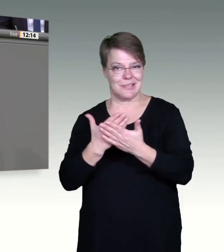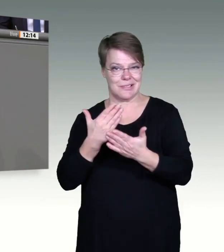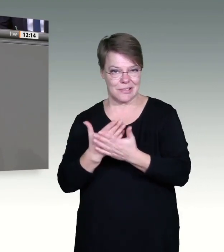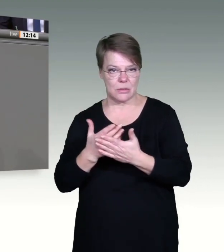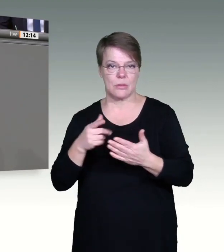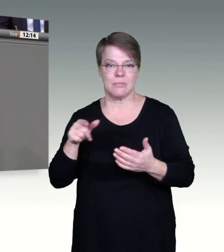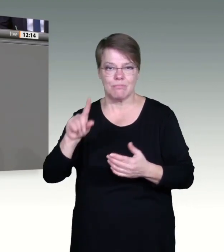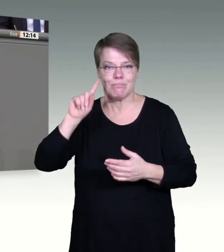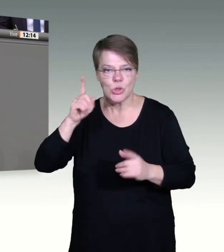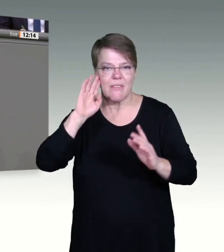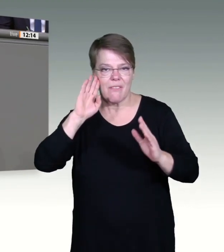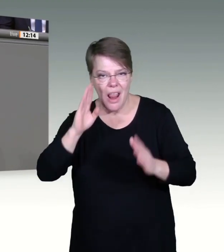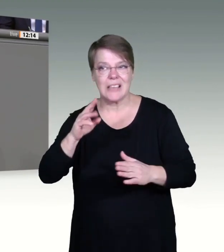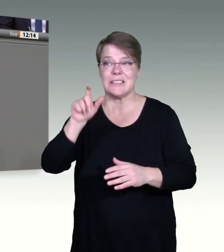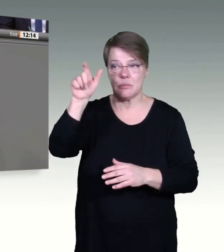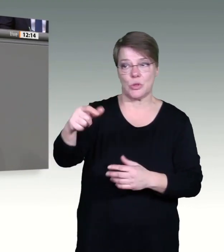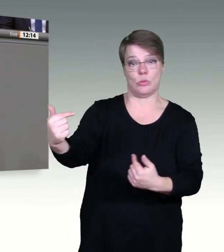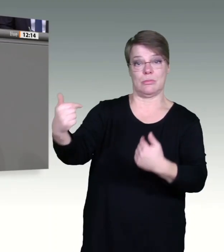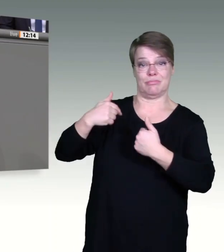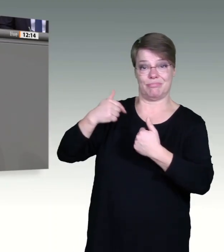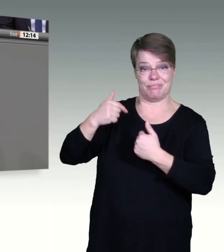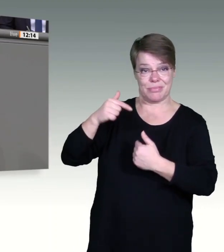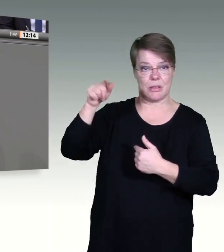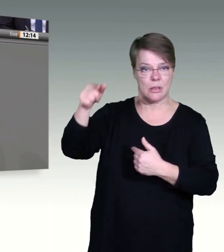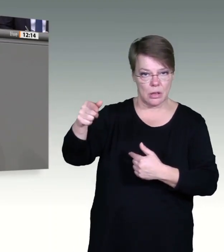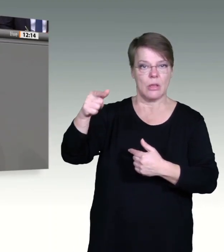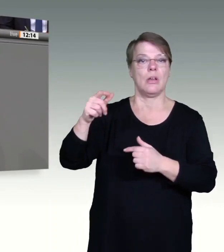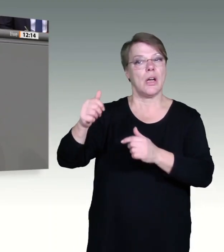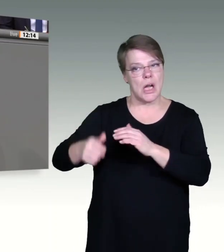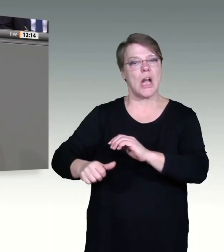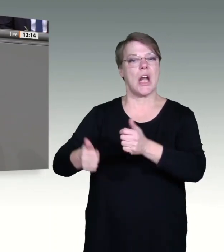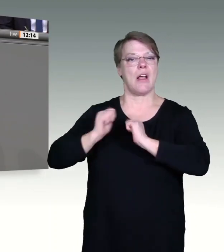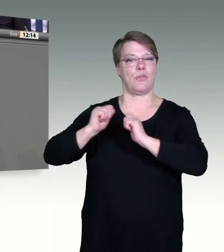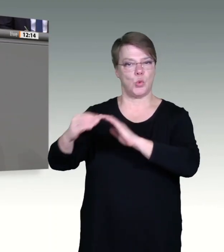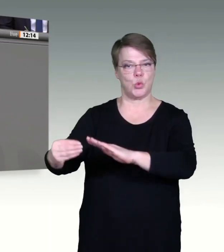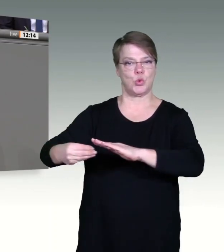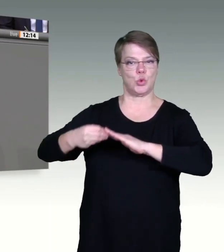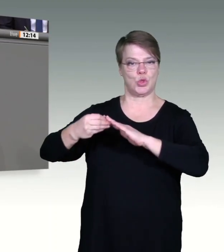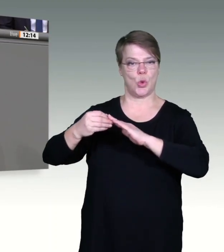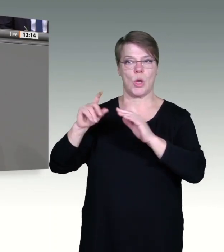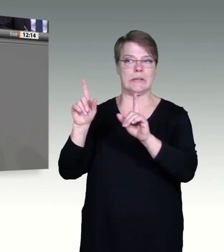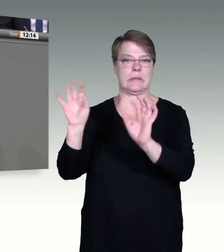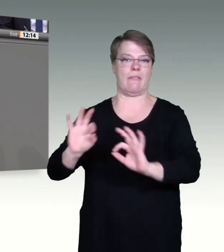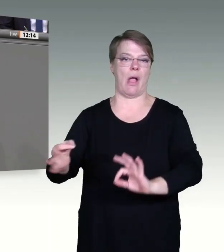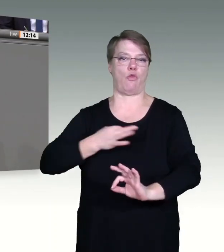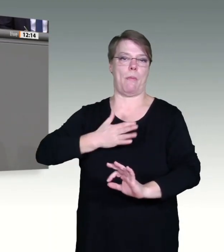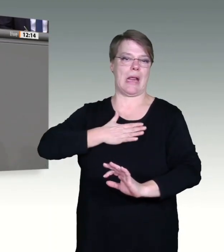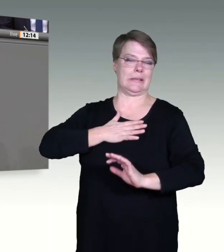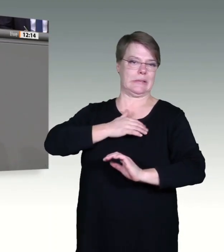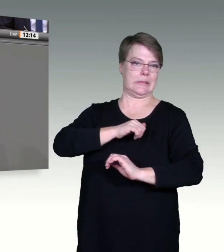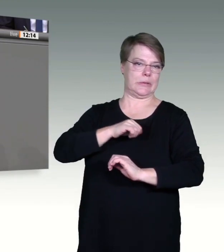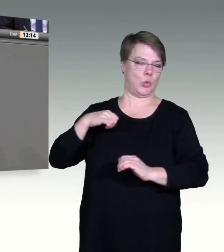Antwort geben. Aus epidemiologischer, ethischer und moralischer Sicht ist eine hohe Impfquote in diesen